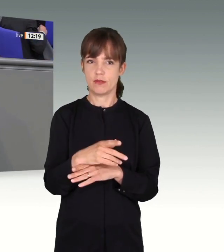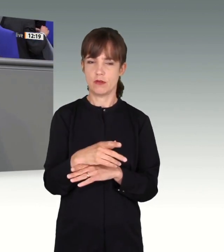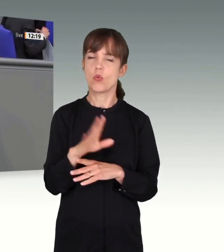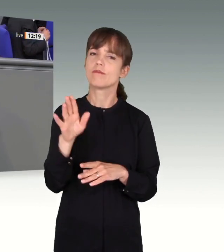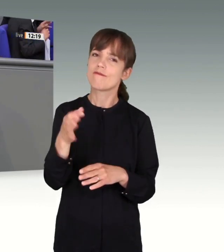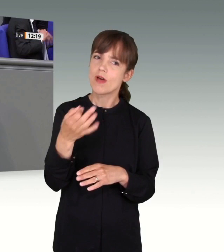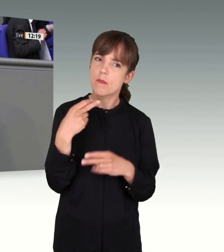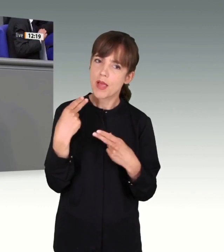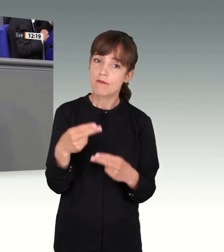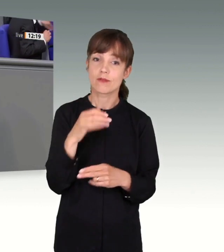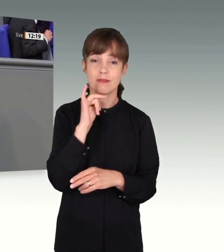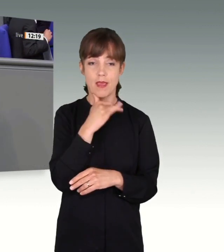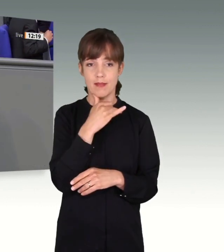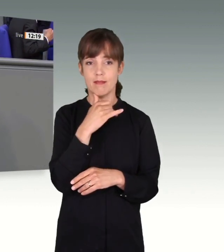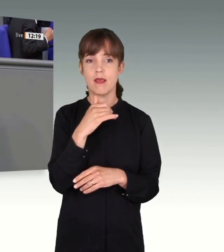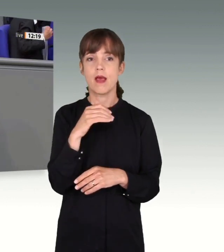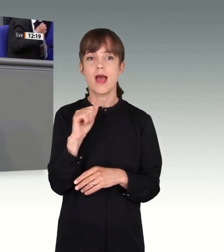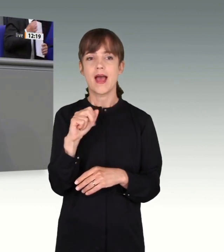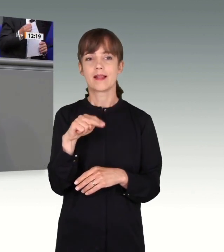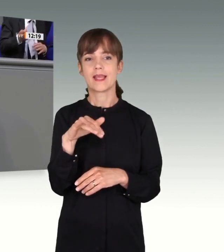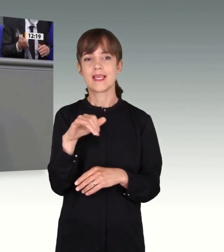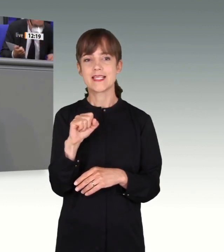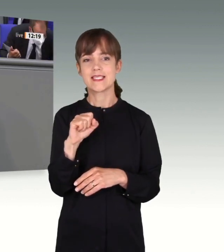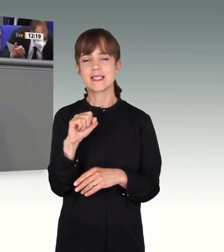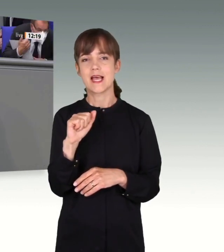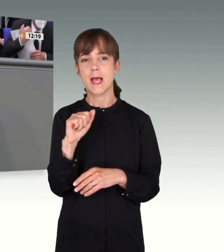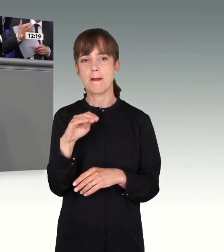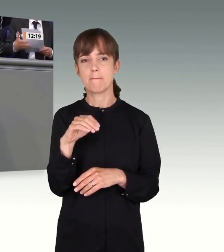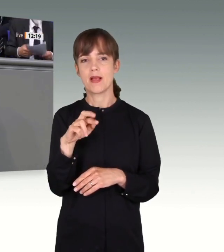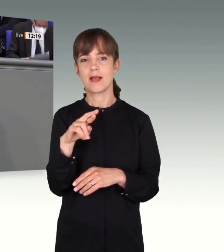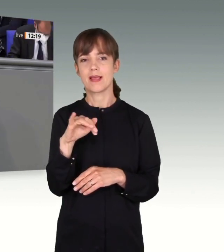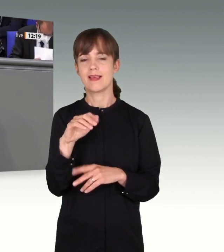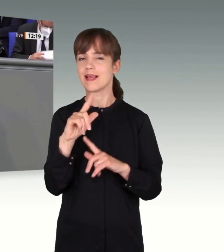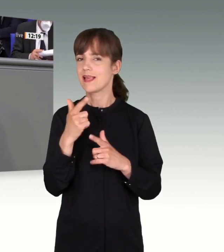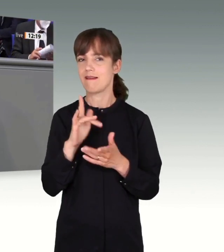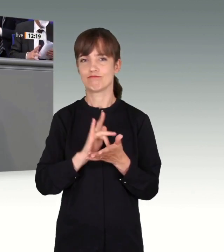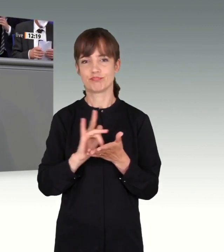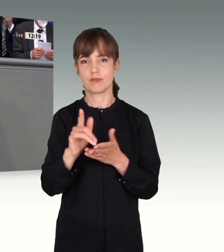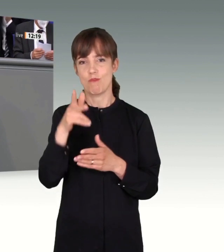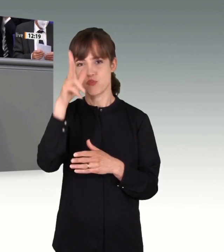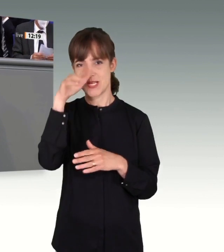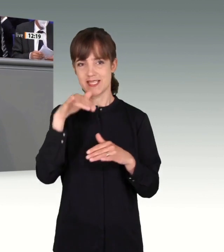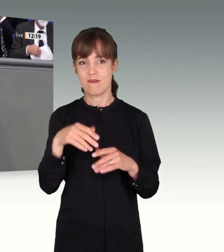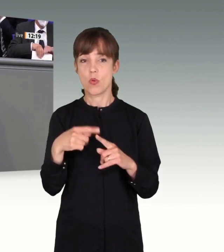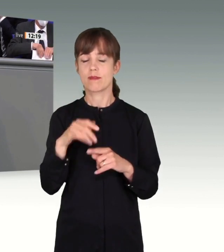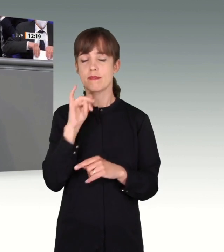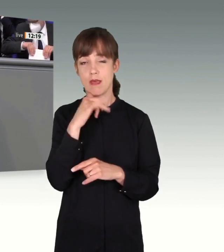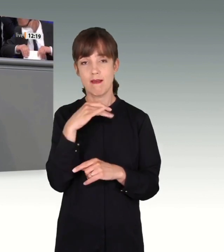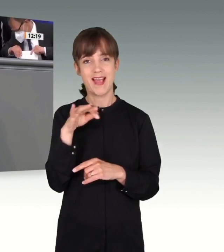beantworten, nein, Anis Amri war kein reiner Polizeifall und nein, er war kein Einzeltäter. Es gibt seit